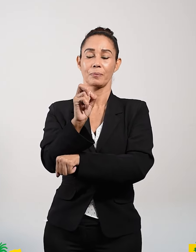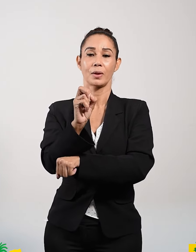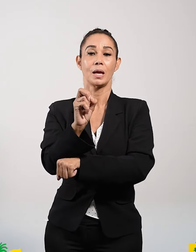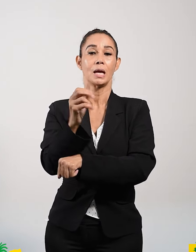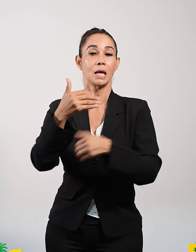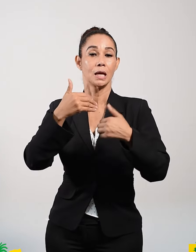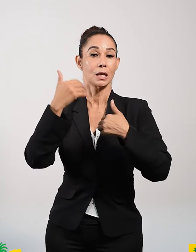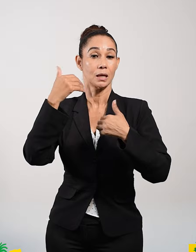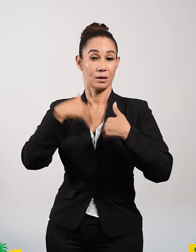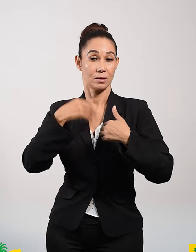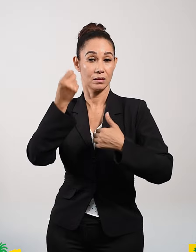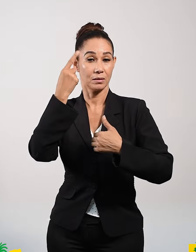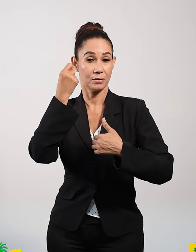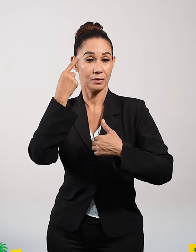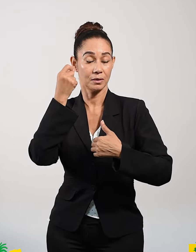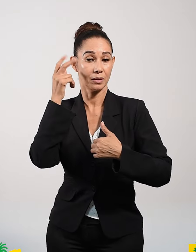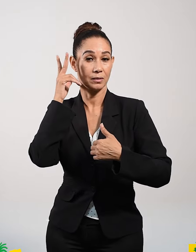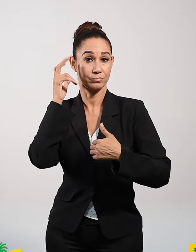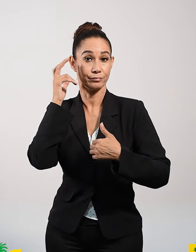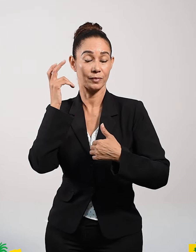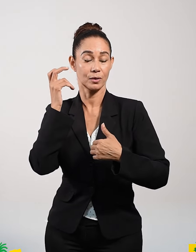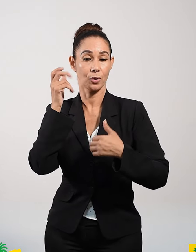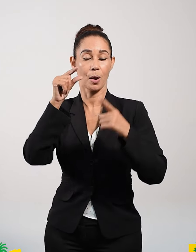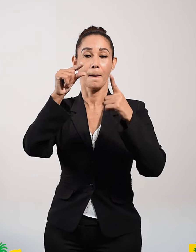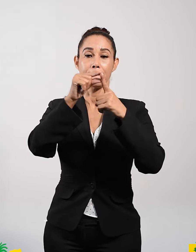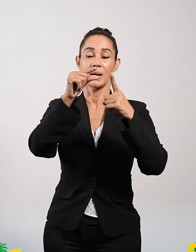oídos, que oiga. Palabra del Señor